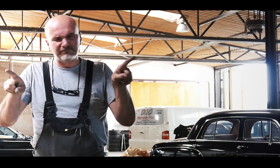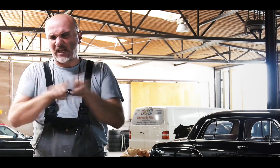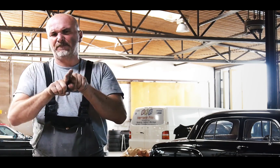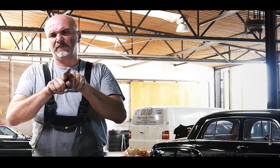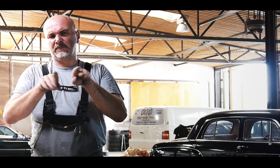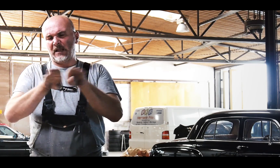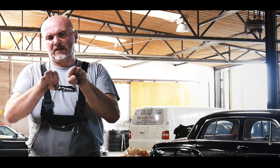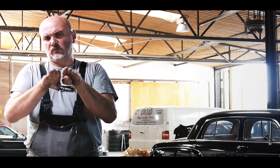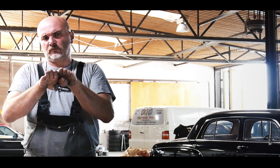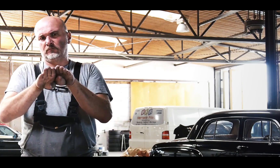keinen Unterschied.